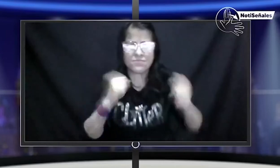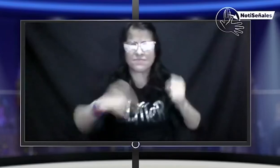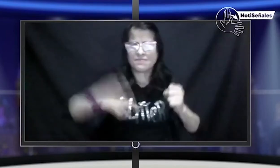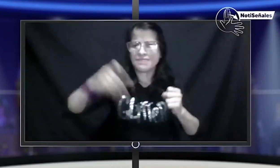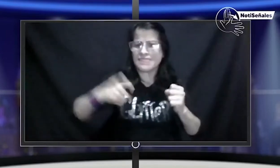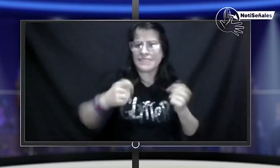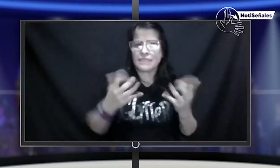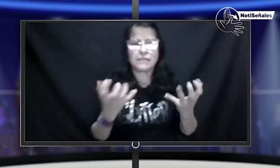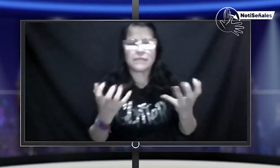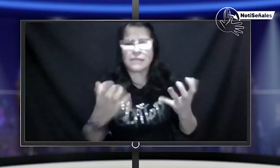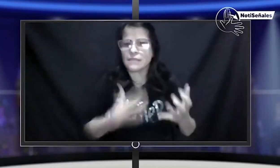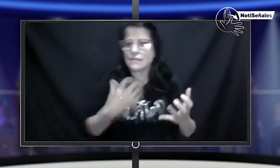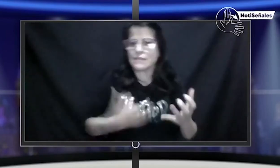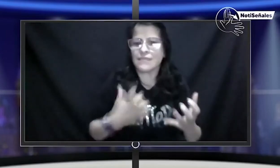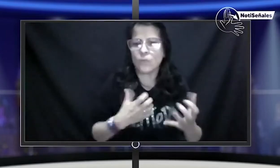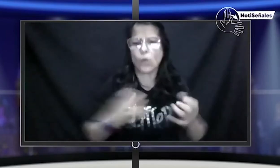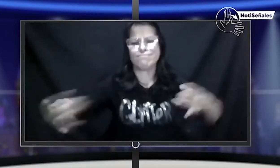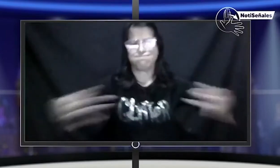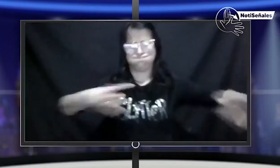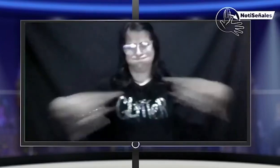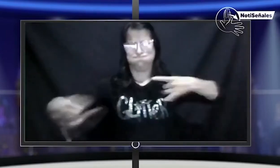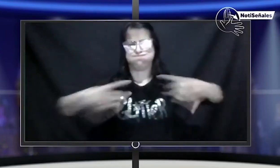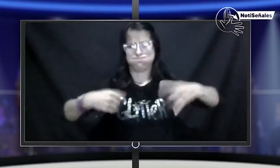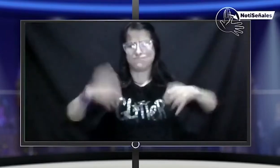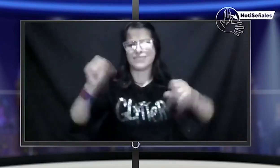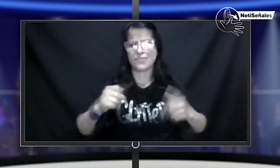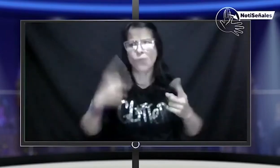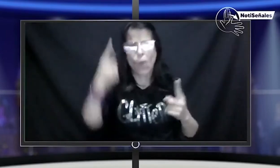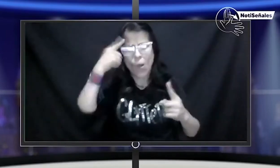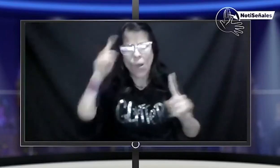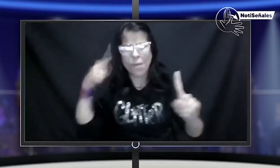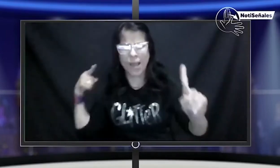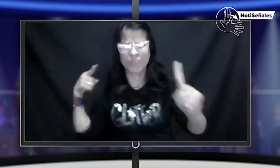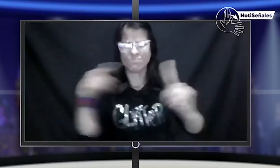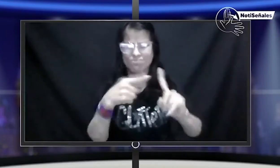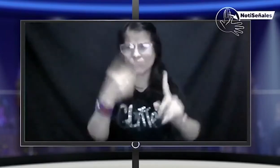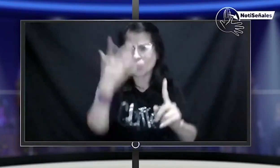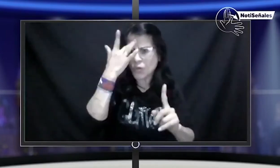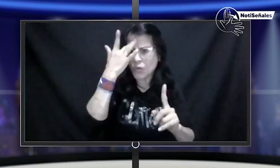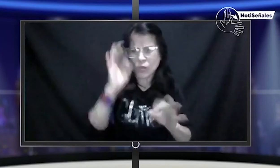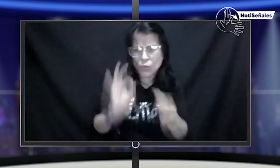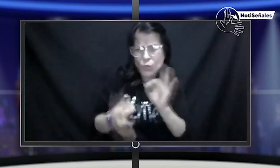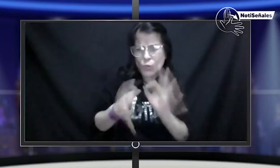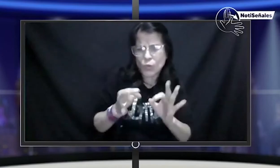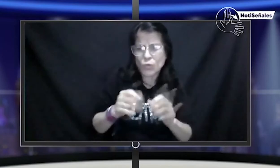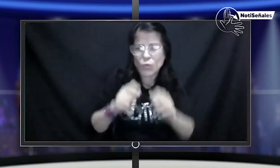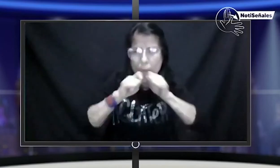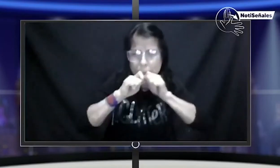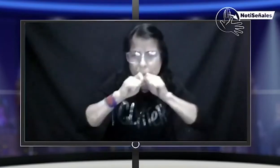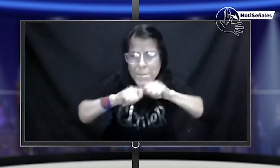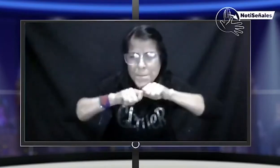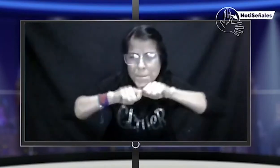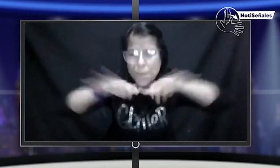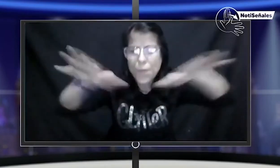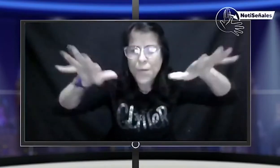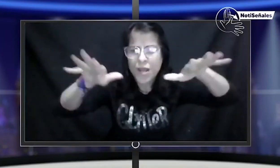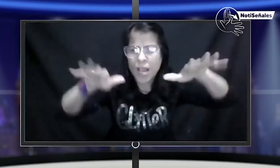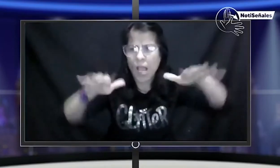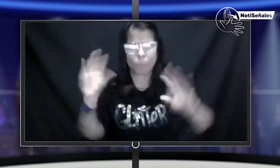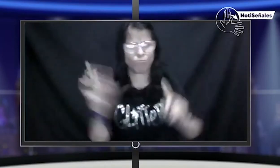comunidad sorda a nivel nacional está muy ansiosa y muy preocupada. Hemos recibido muchos mensajes sobre por qué no se nos